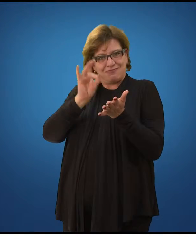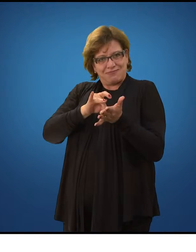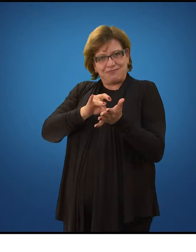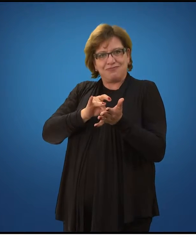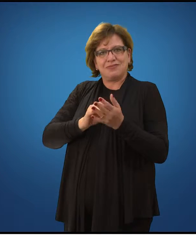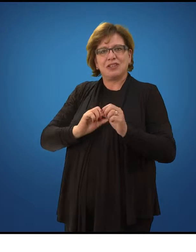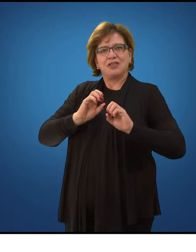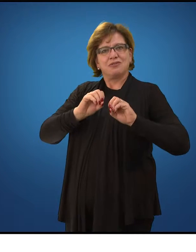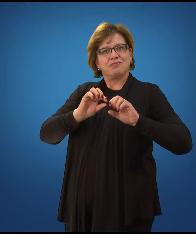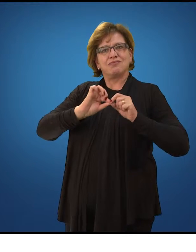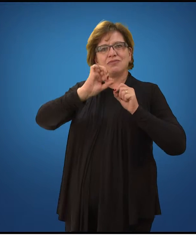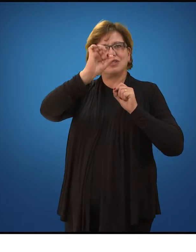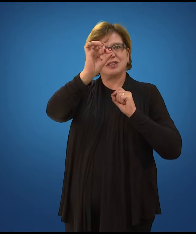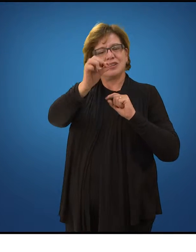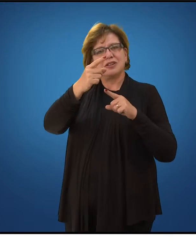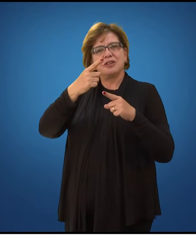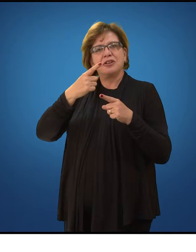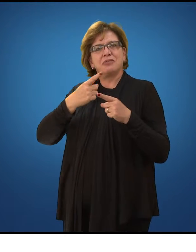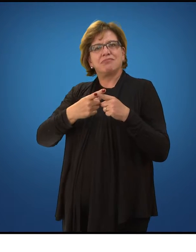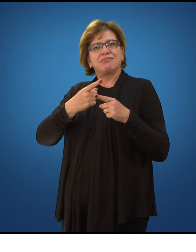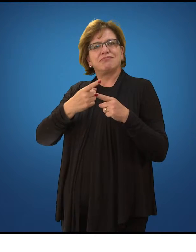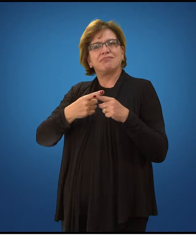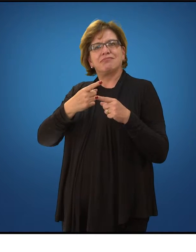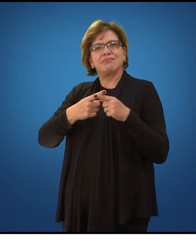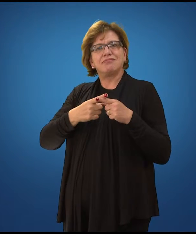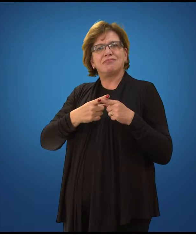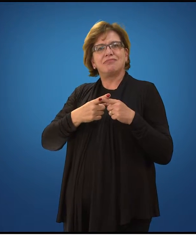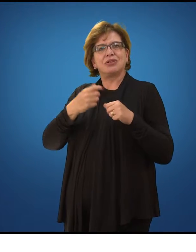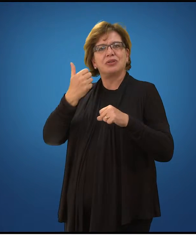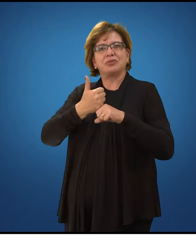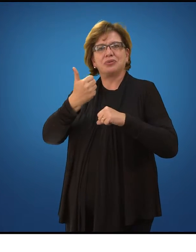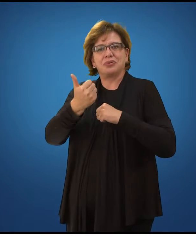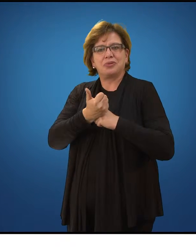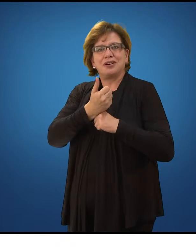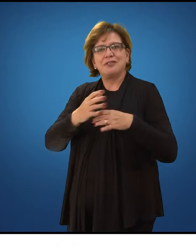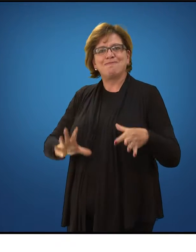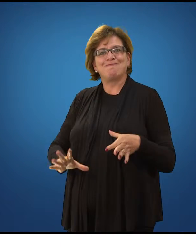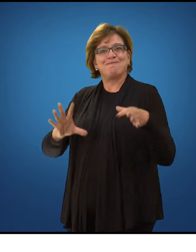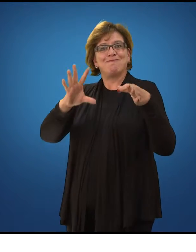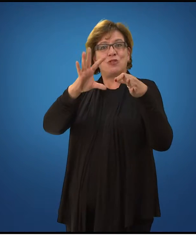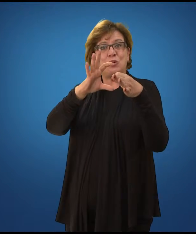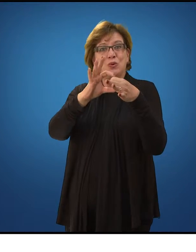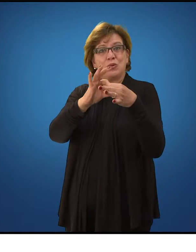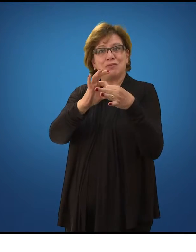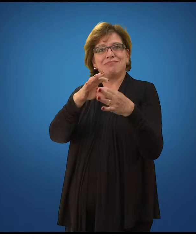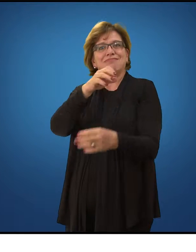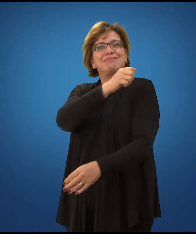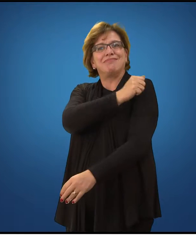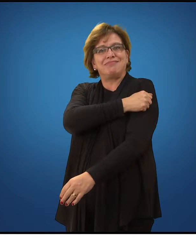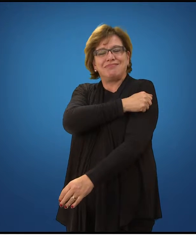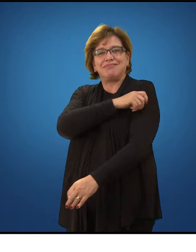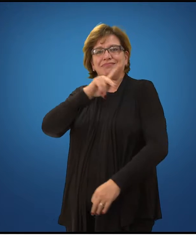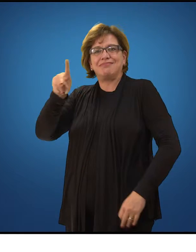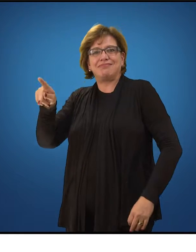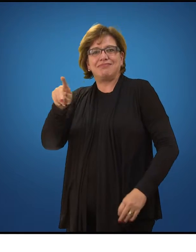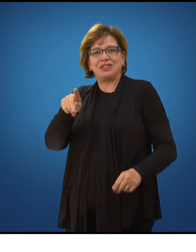Principalmente pelo fato de que você é um intermediador entre o aluno e o professor, né? Que estão